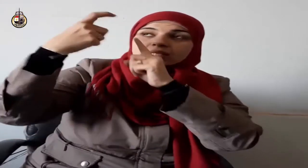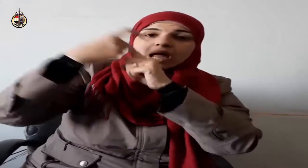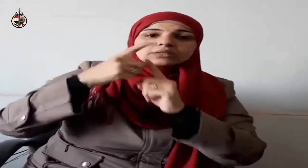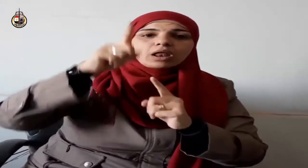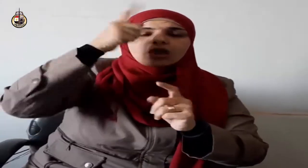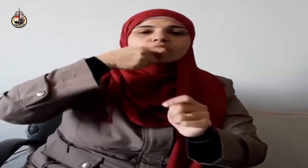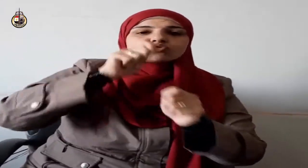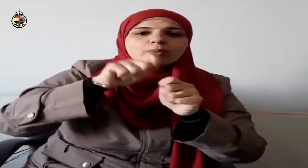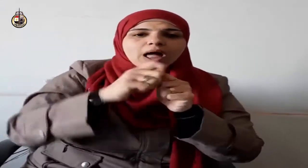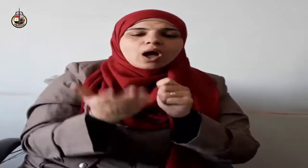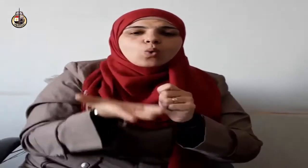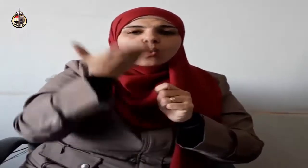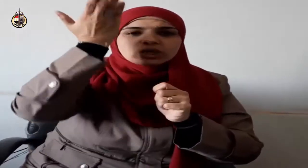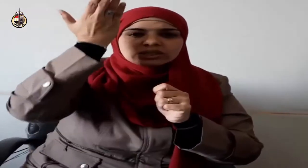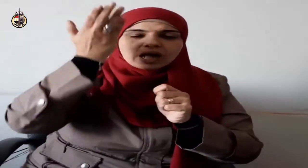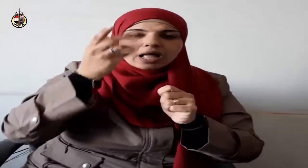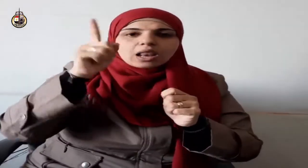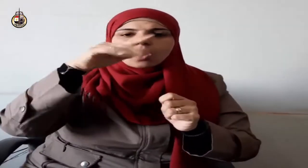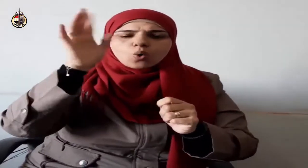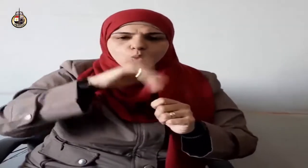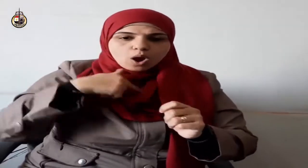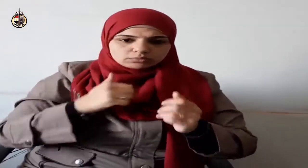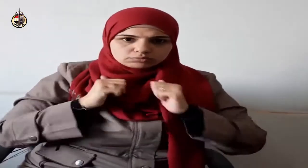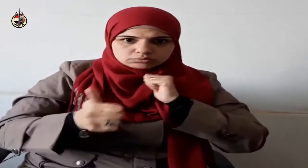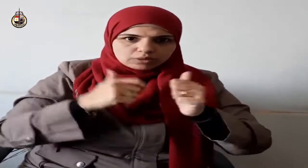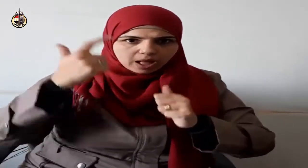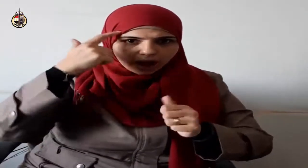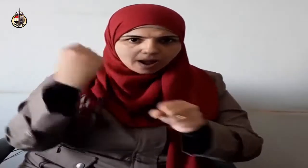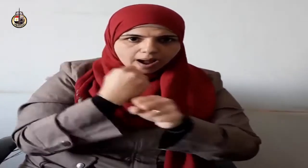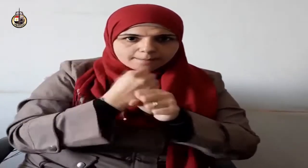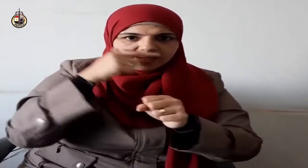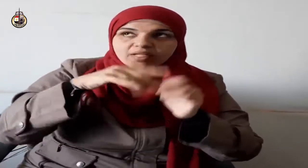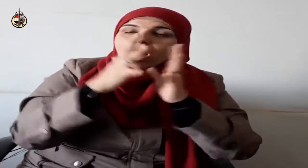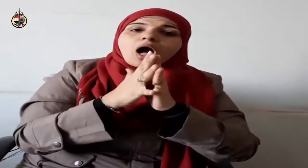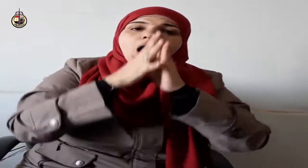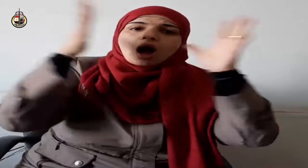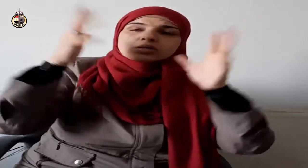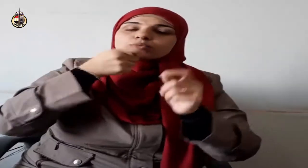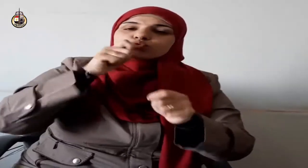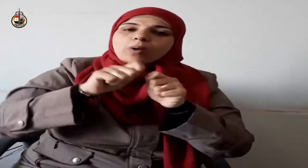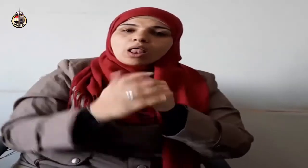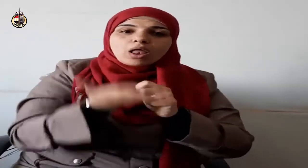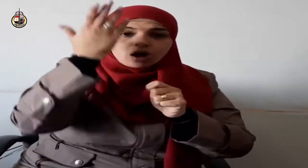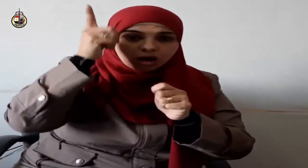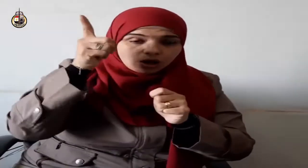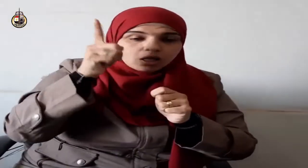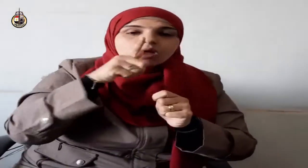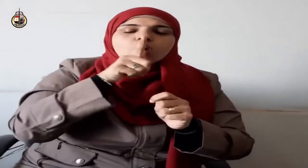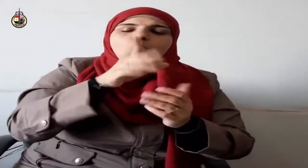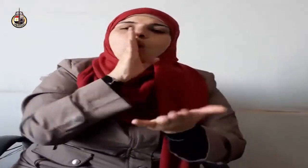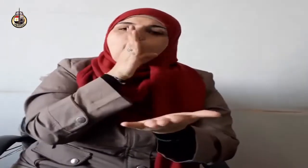سبحانه ما يفتح الله للناس من رحمة فلا ممسك لها